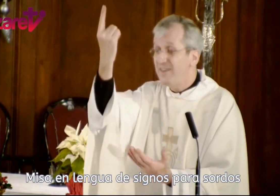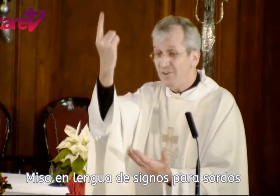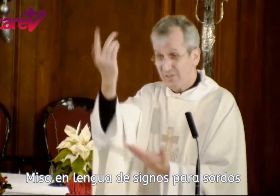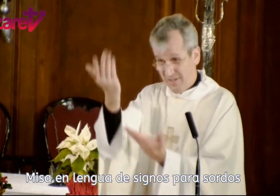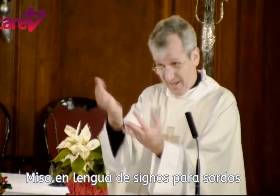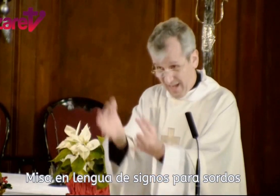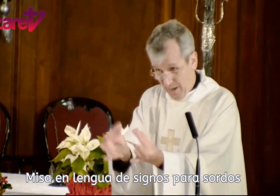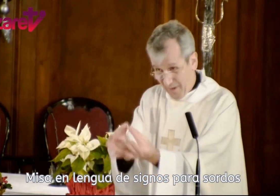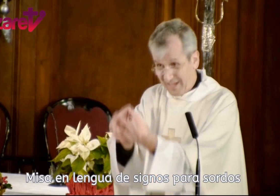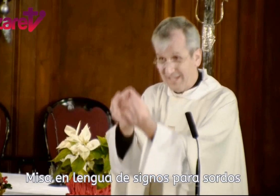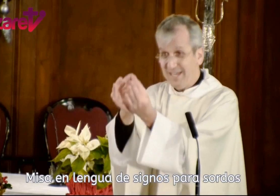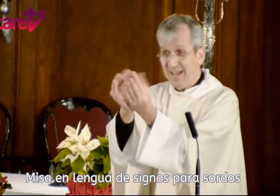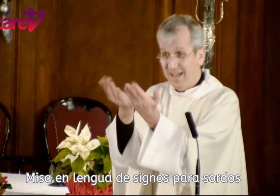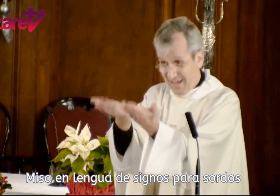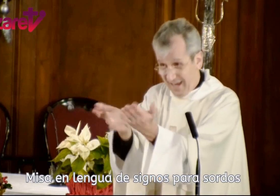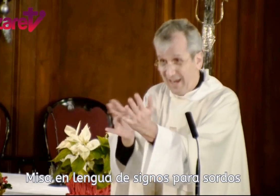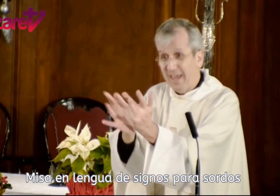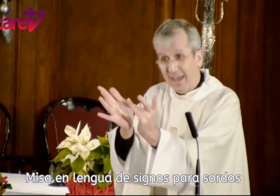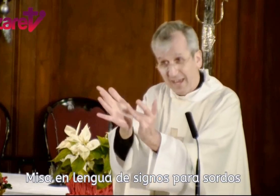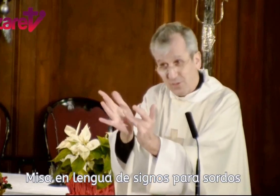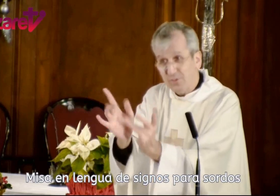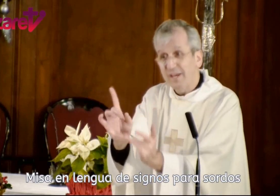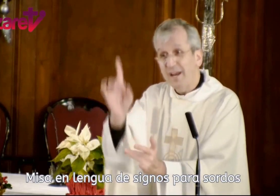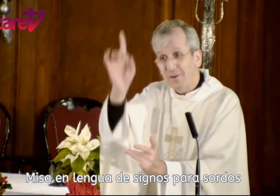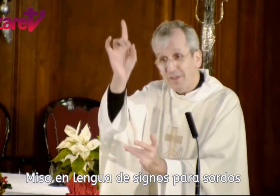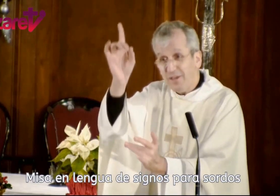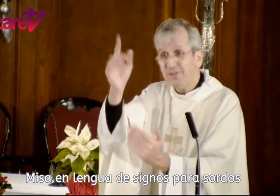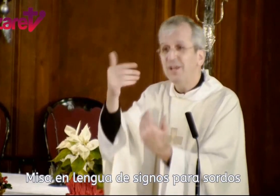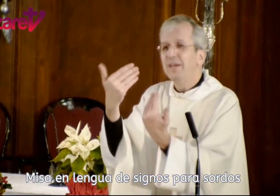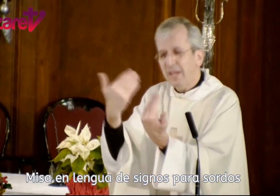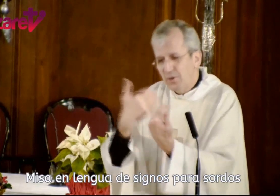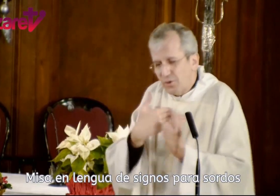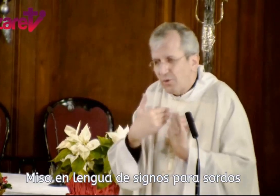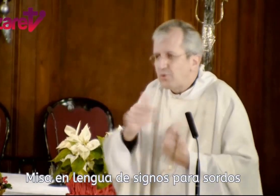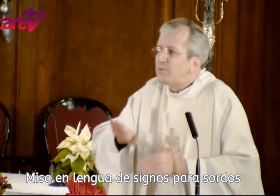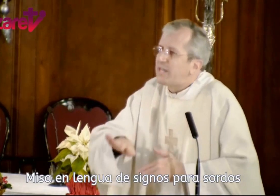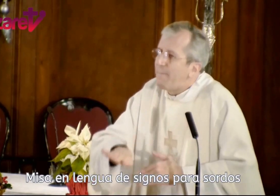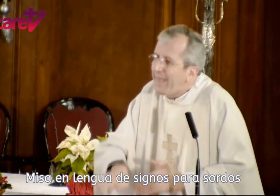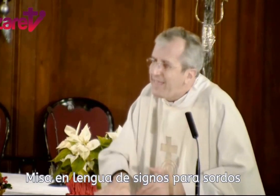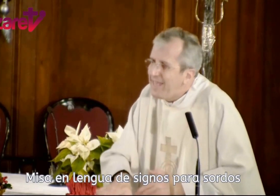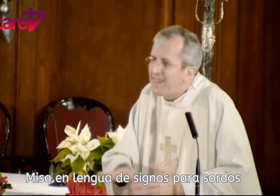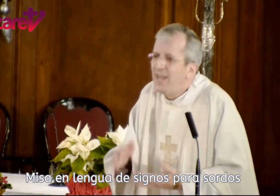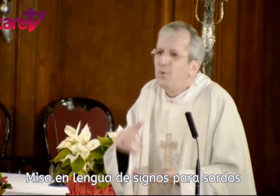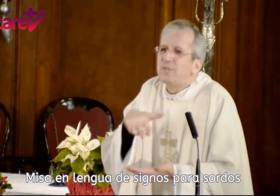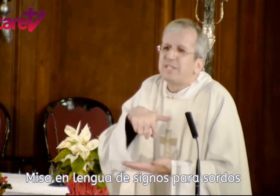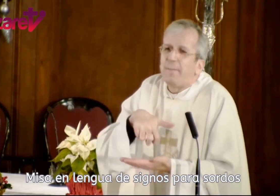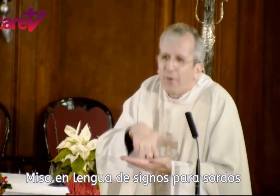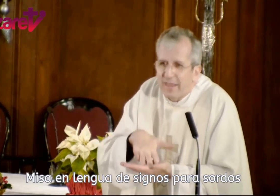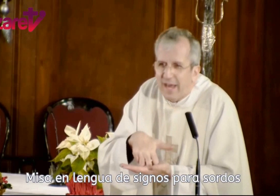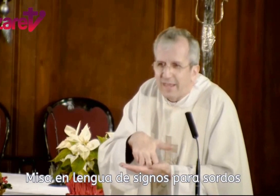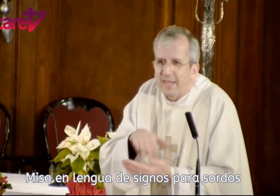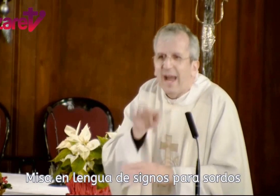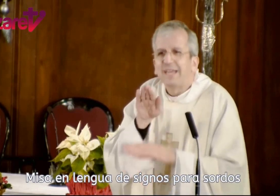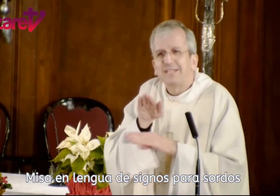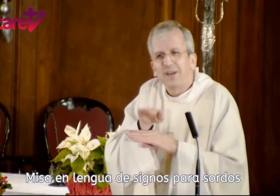Dios en la Eucaristía, en Jesús, en el Hijo de Dios y nosotros, nuestra pequeñez, nuestra poquedad, hay que ser